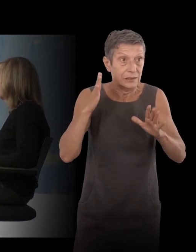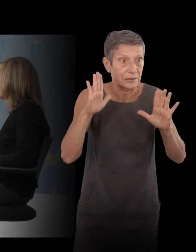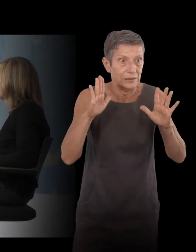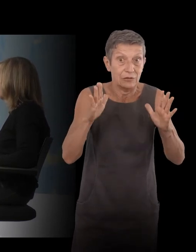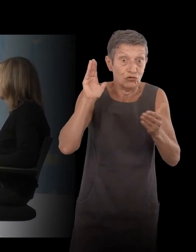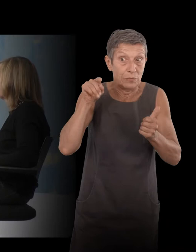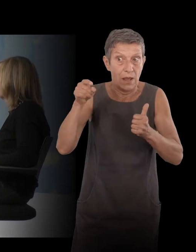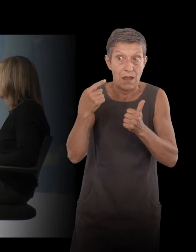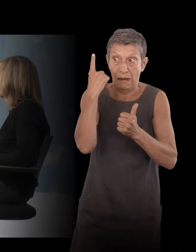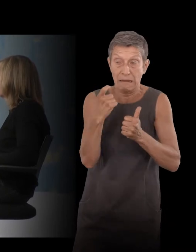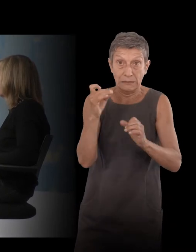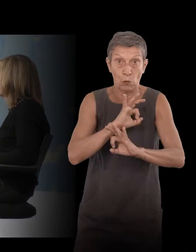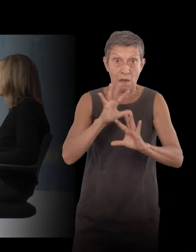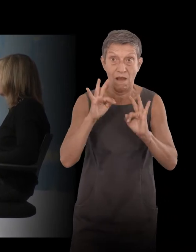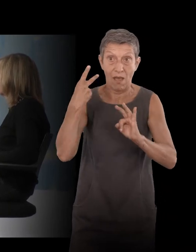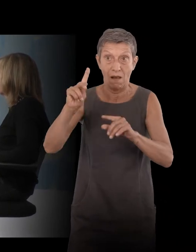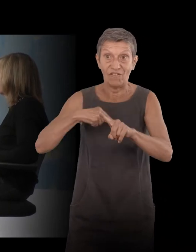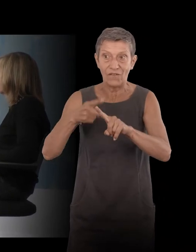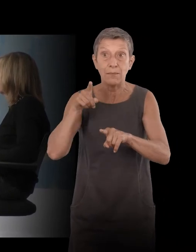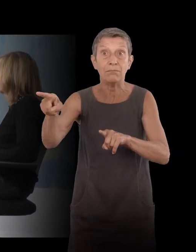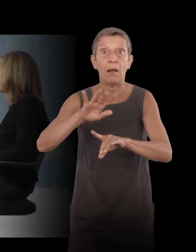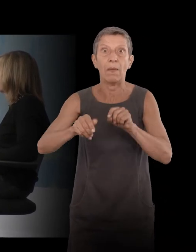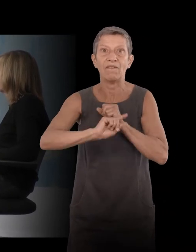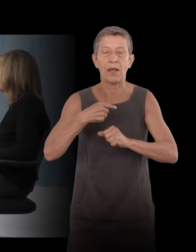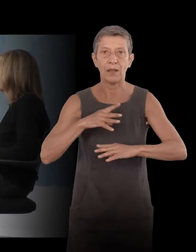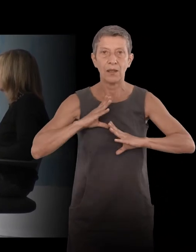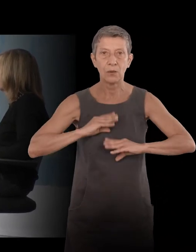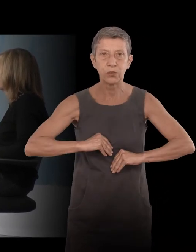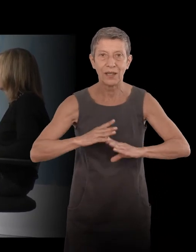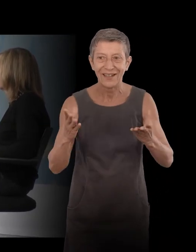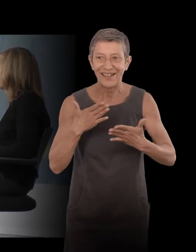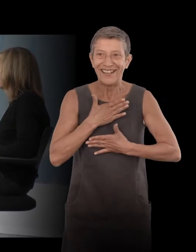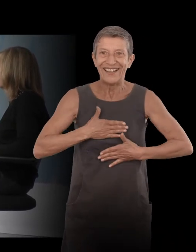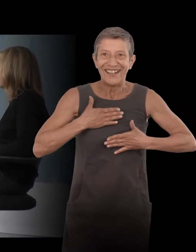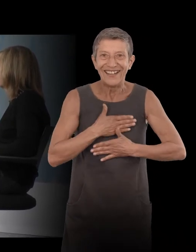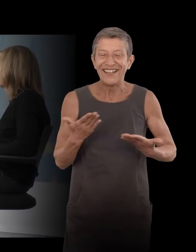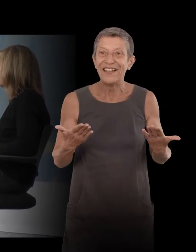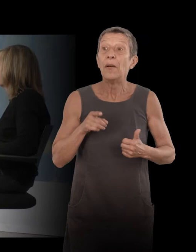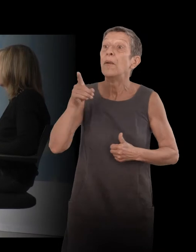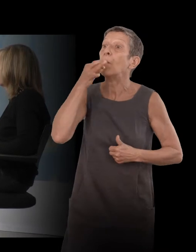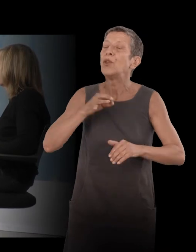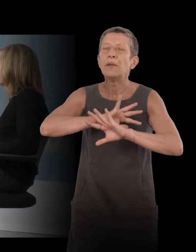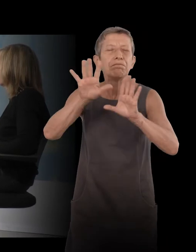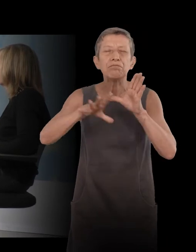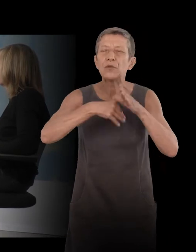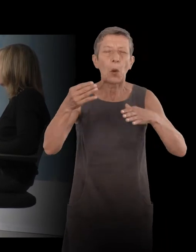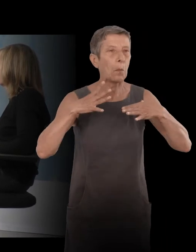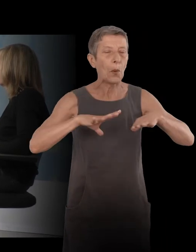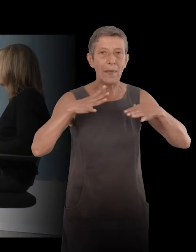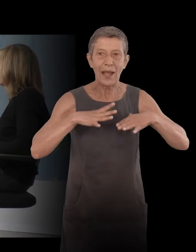Bon. Elle a évité ça. J'étais très heureux. Et puis, elle a dit, on va se promener. Et je savais que ça voulait dire, voilà les lieux qu'il